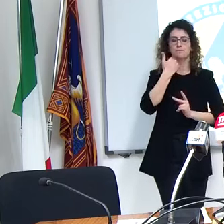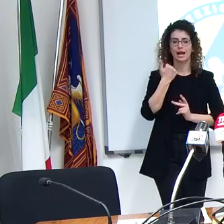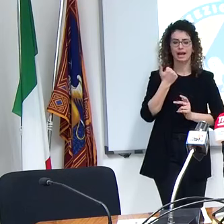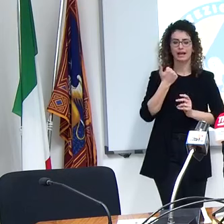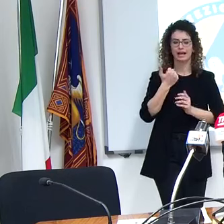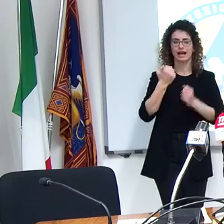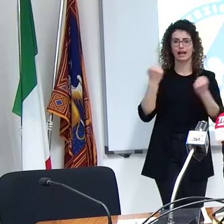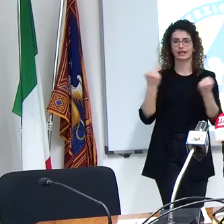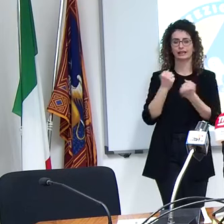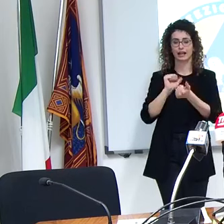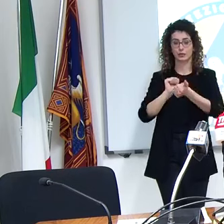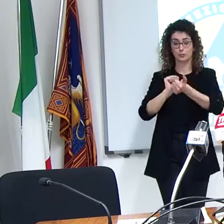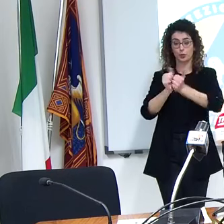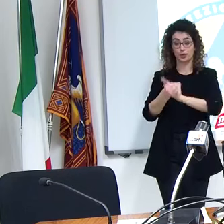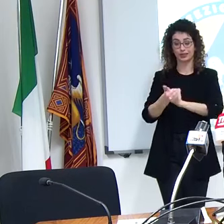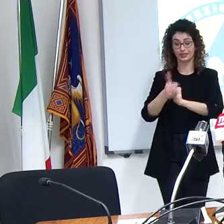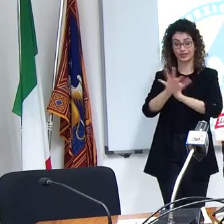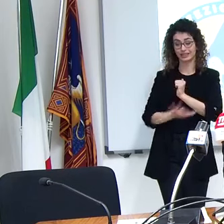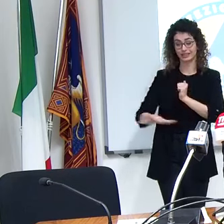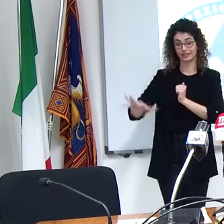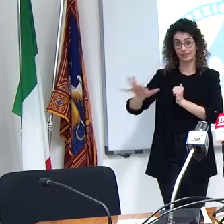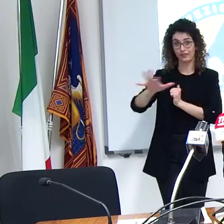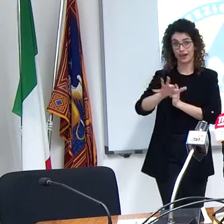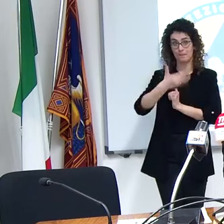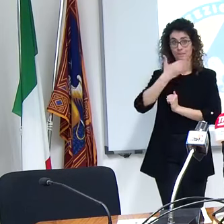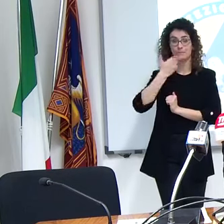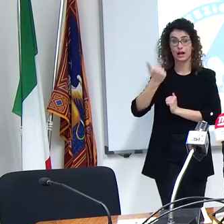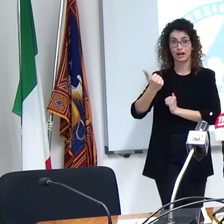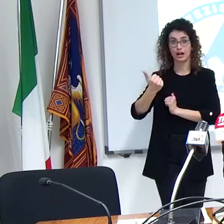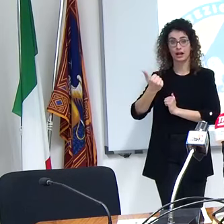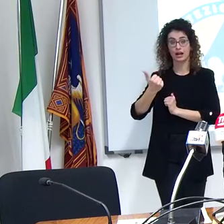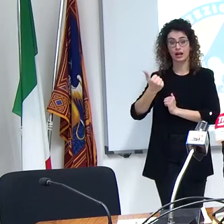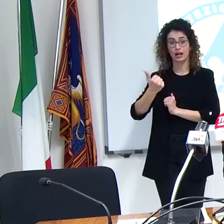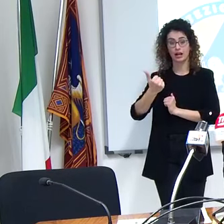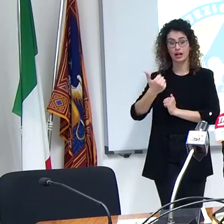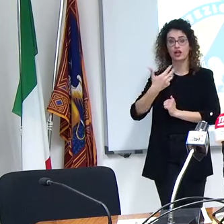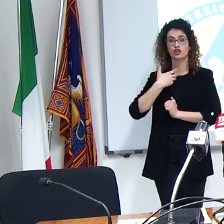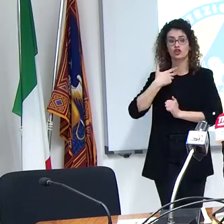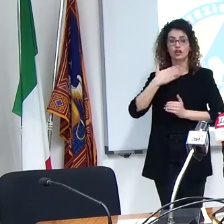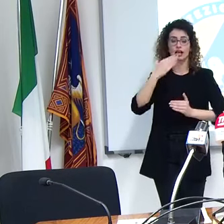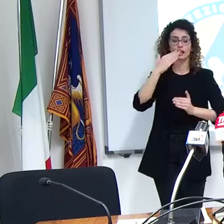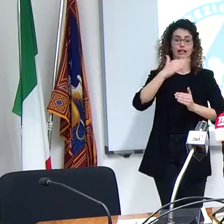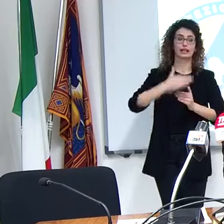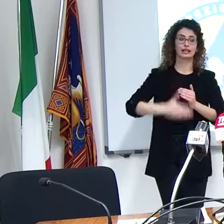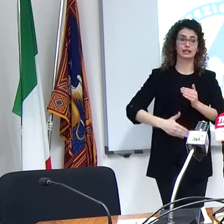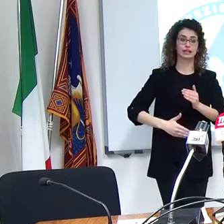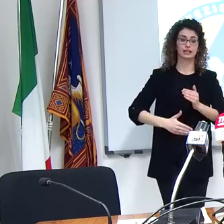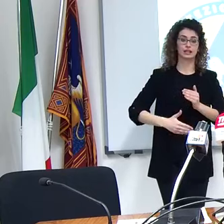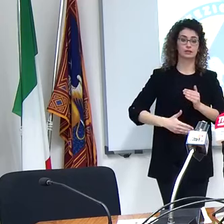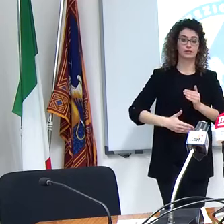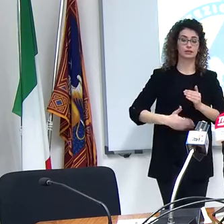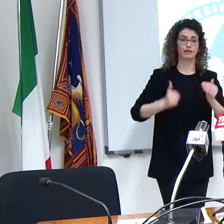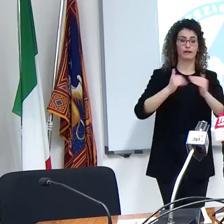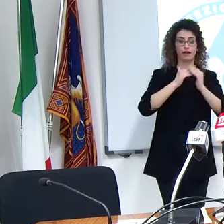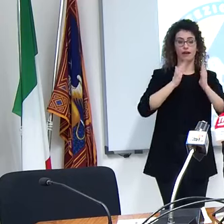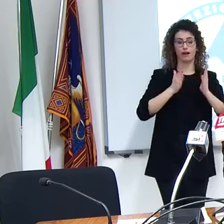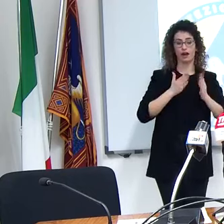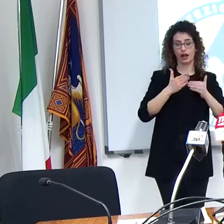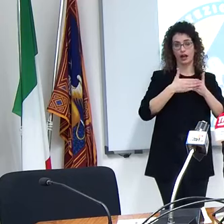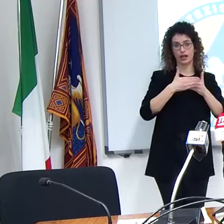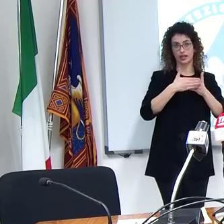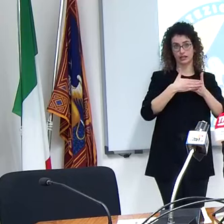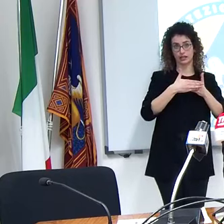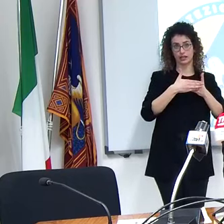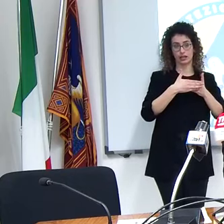una specificazione territoriale della limitazione più possibile nei pressi dell'abitazione ma